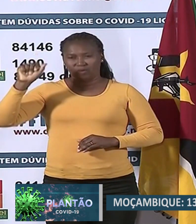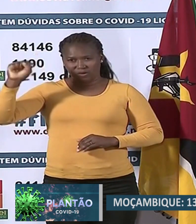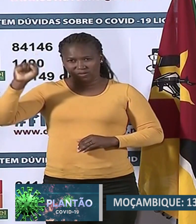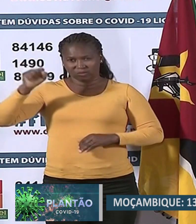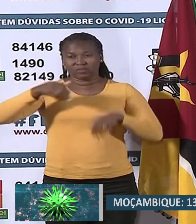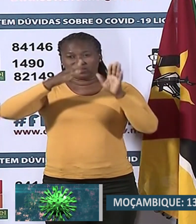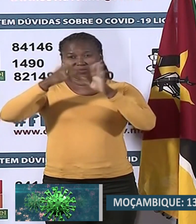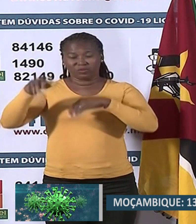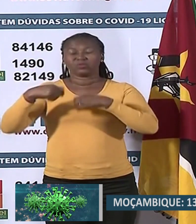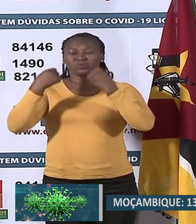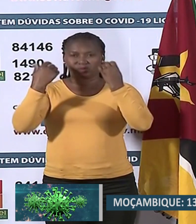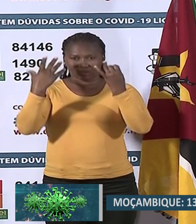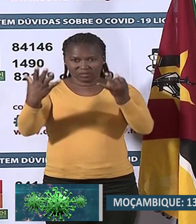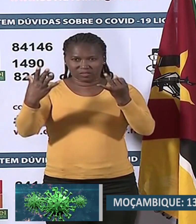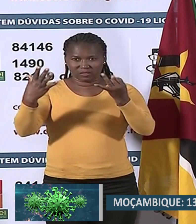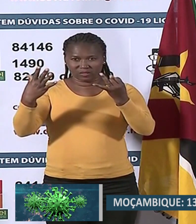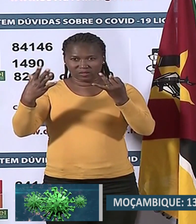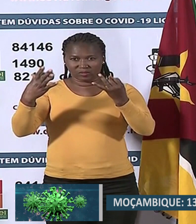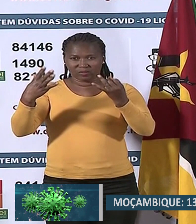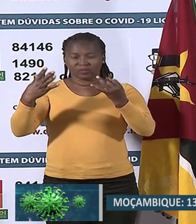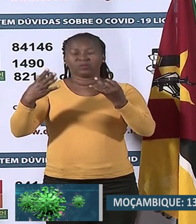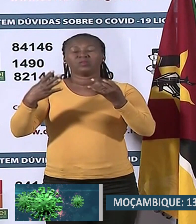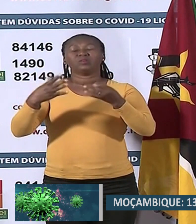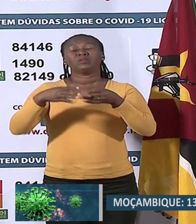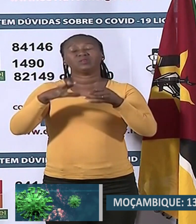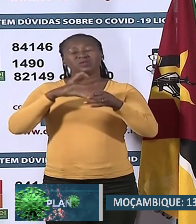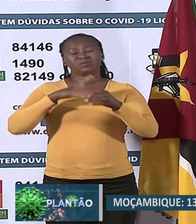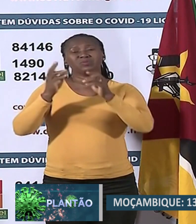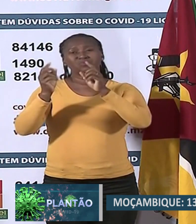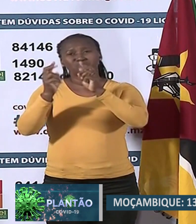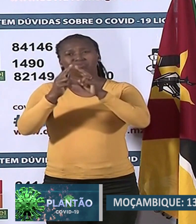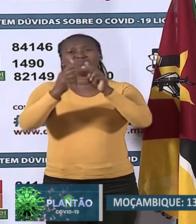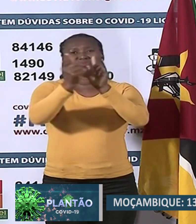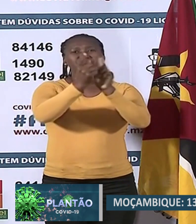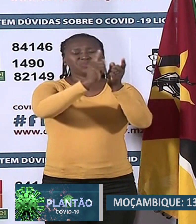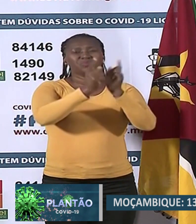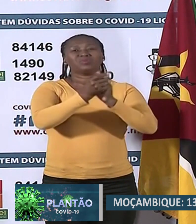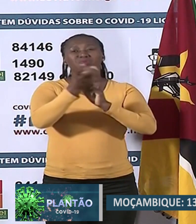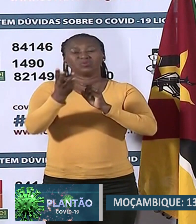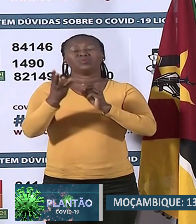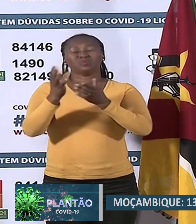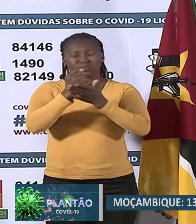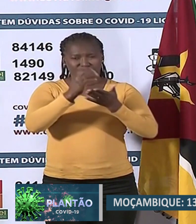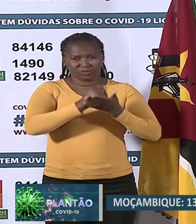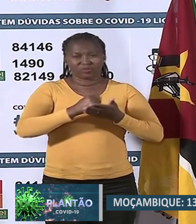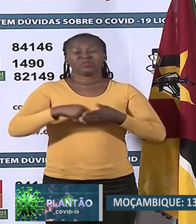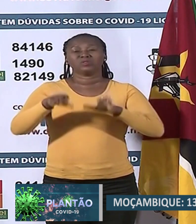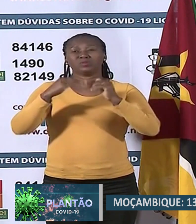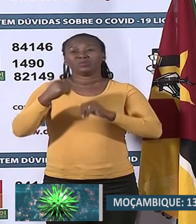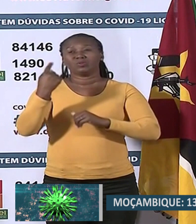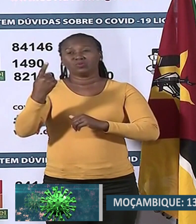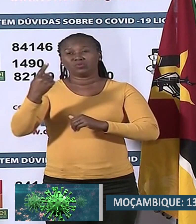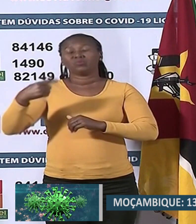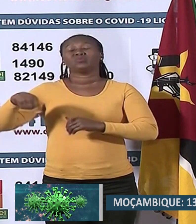resultaram de rastreio de contactos positivos e um resulta da vigilância ativa na unidade